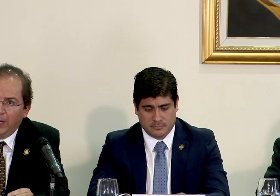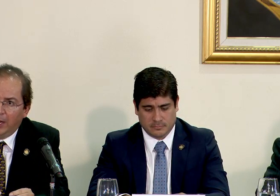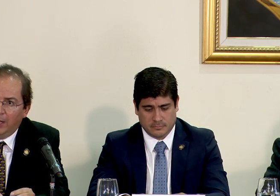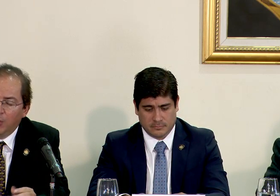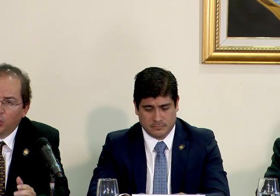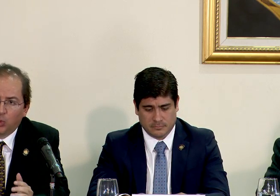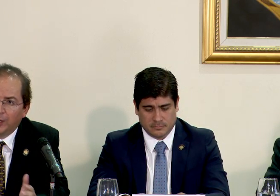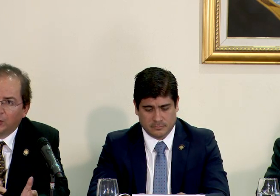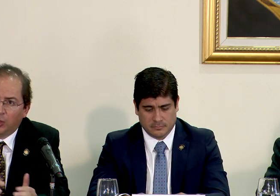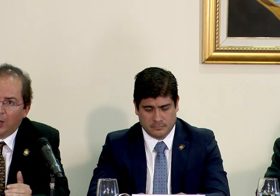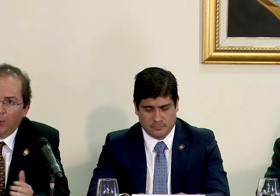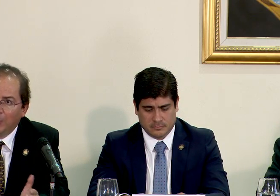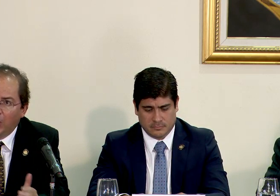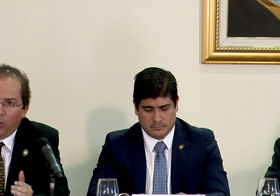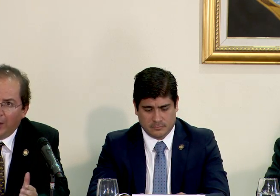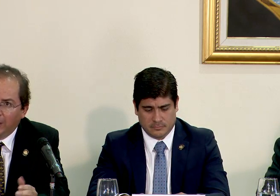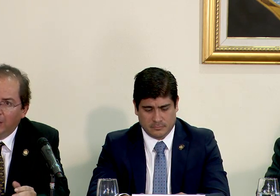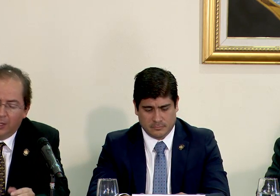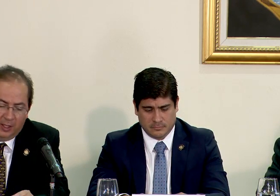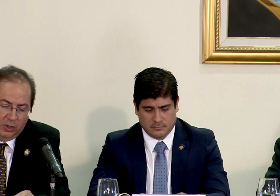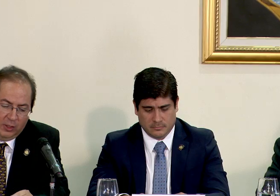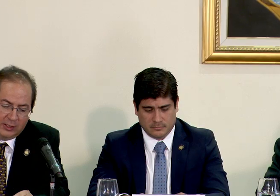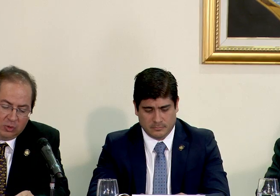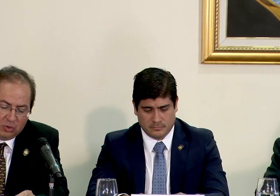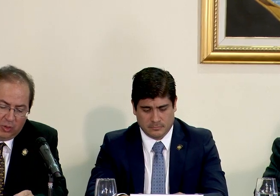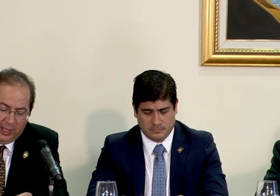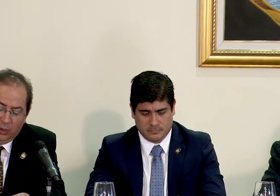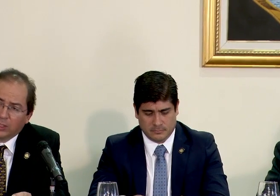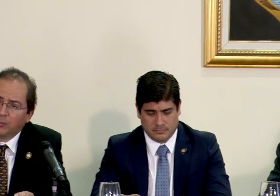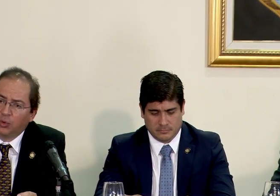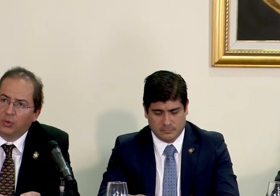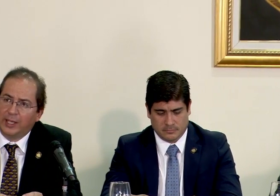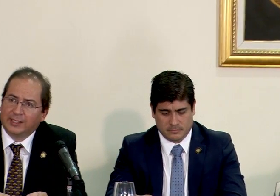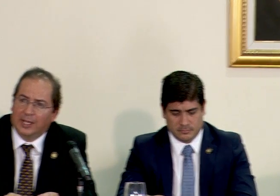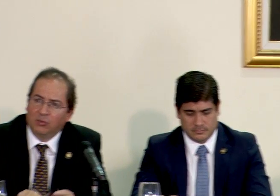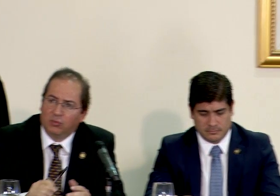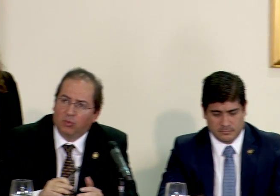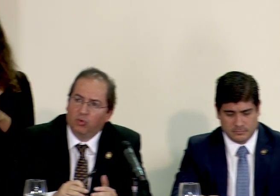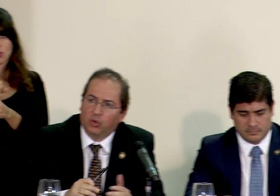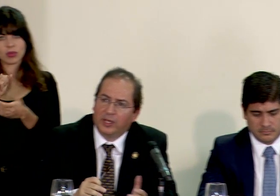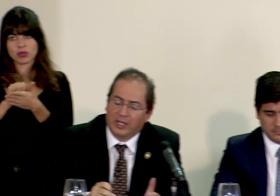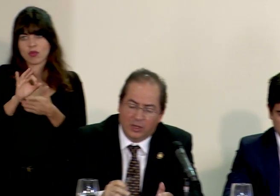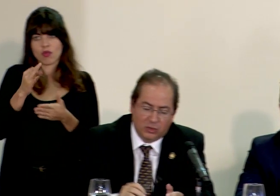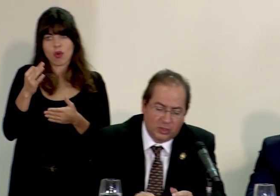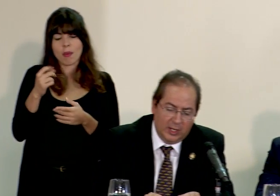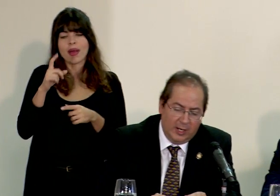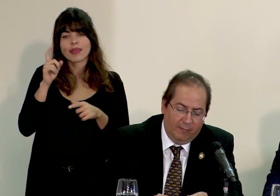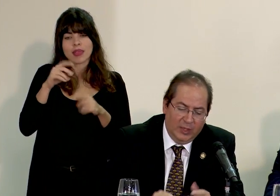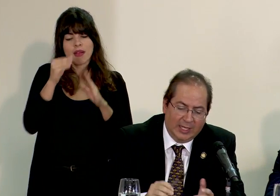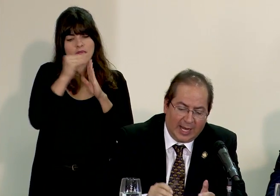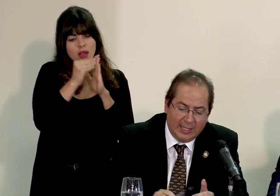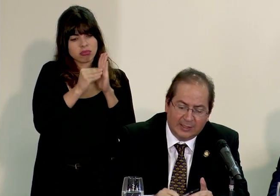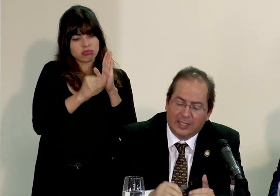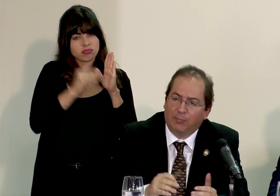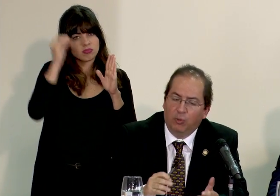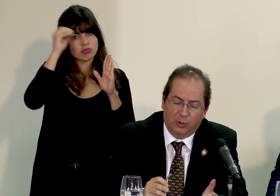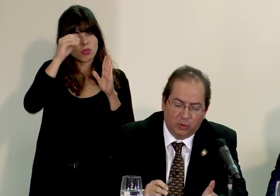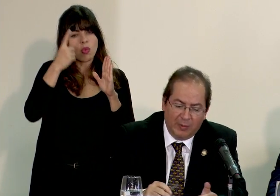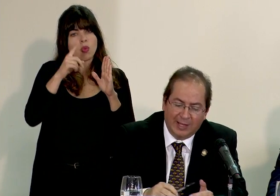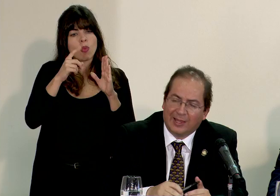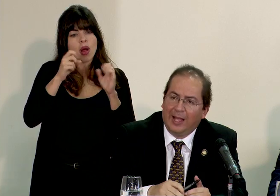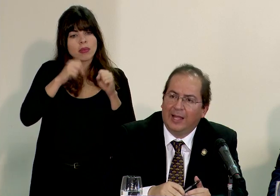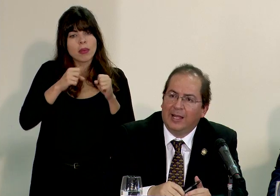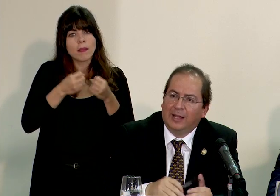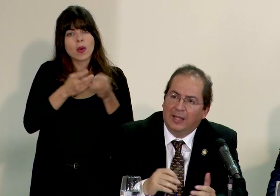para medios de comunicación que hablen bien o mal de una institución y ahí lo que se procura es que haya un conjunto de criterios de alcance de